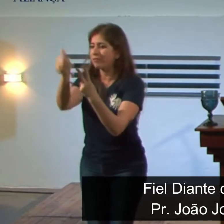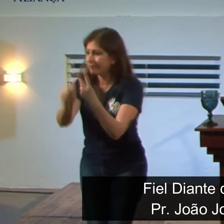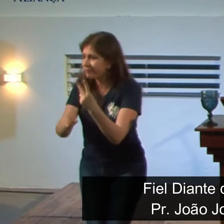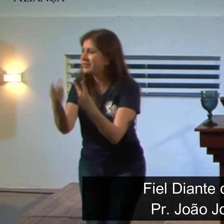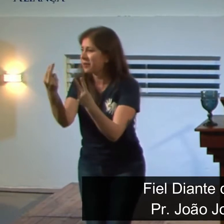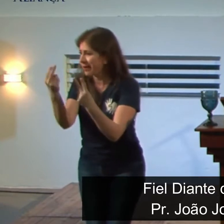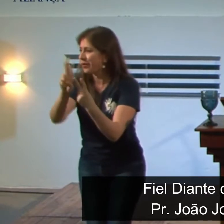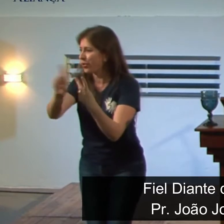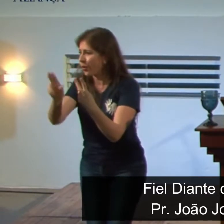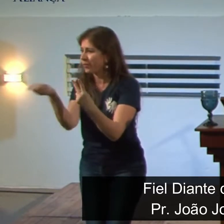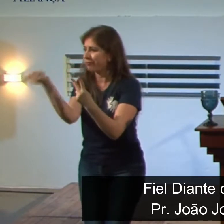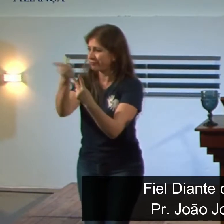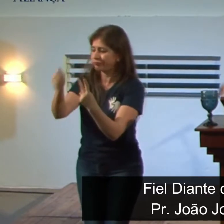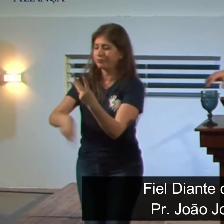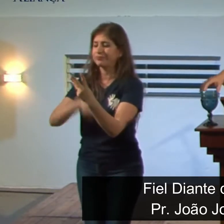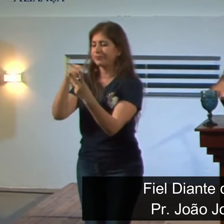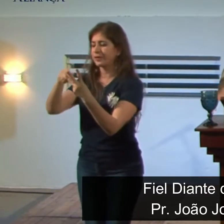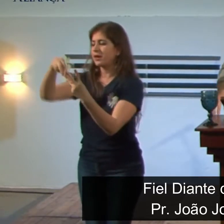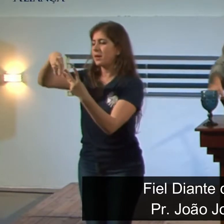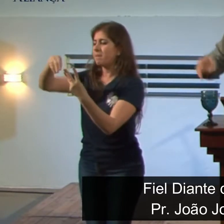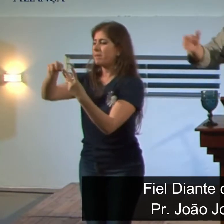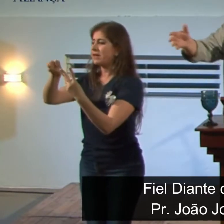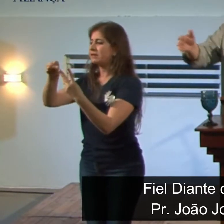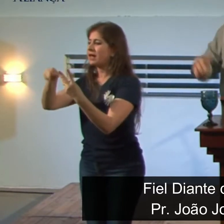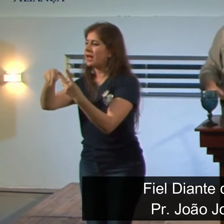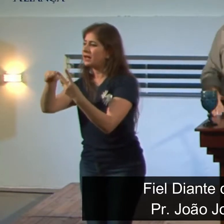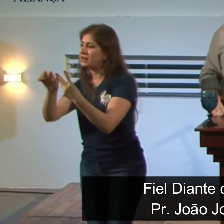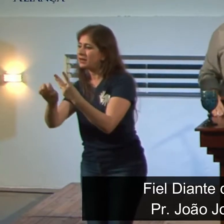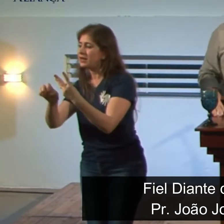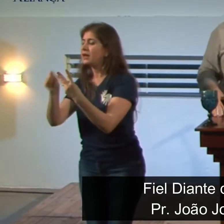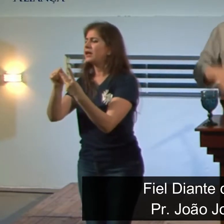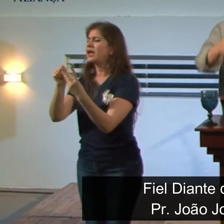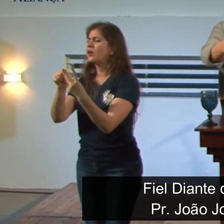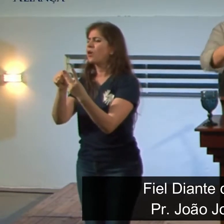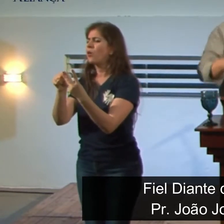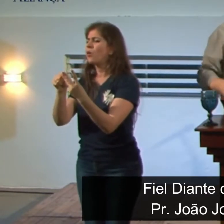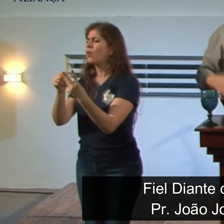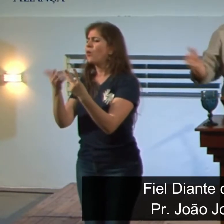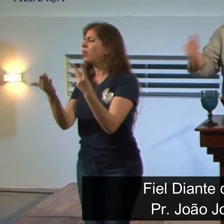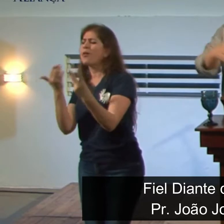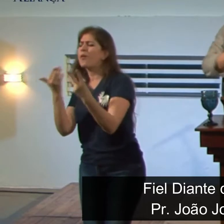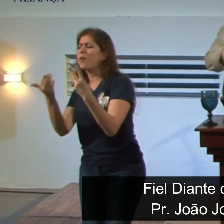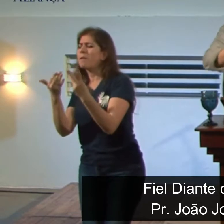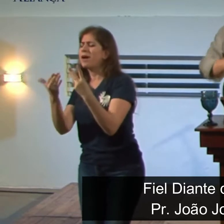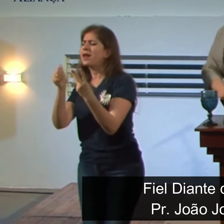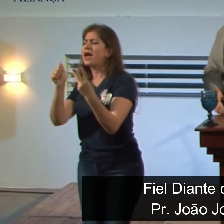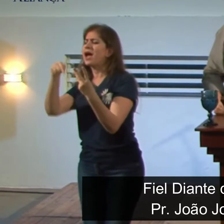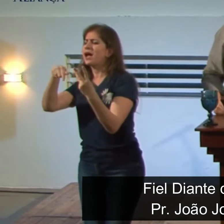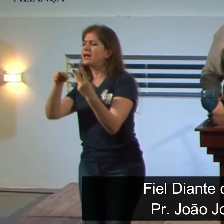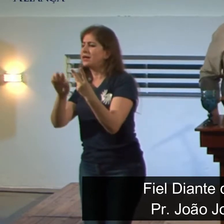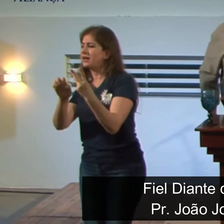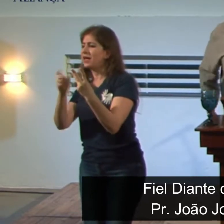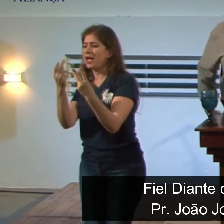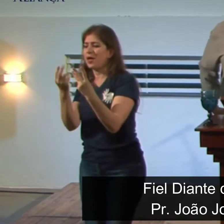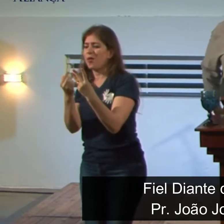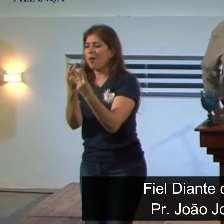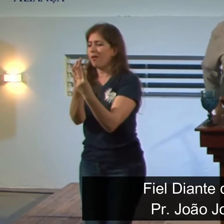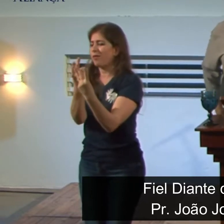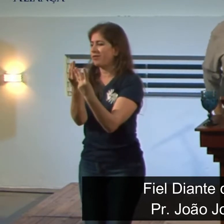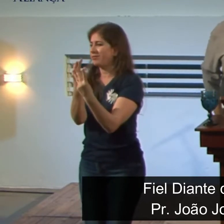para Mesaque, que significa quem é como Acre. Outra divindade, a mesma divindade de